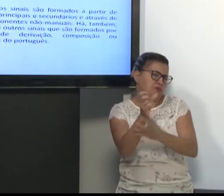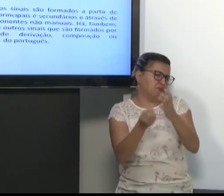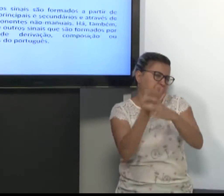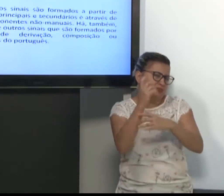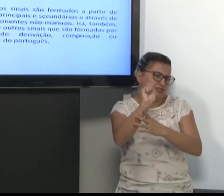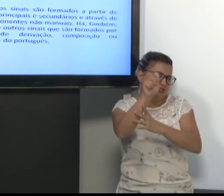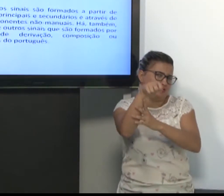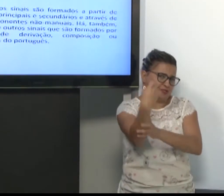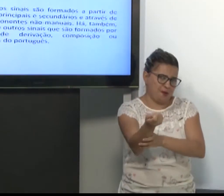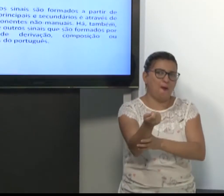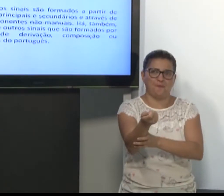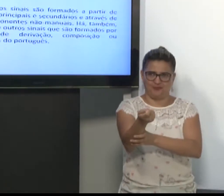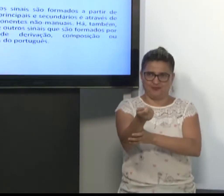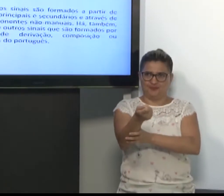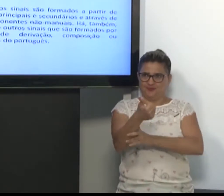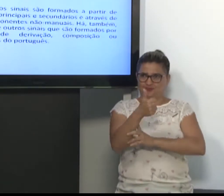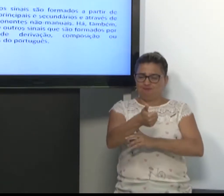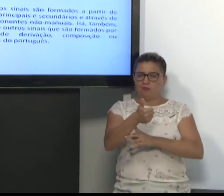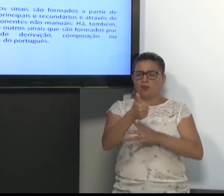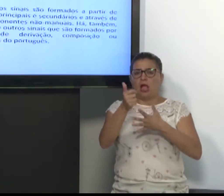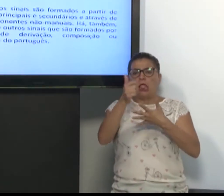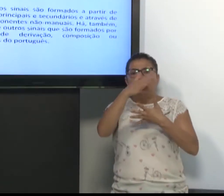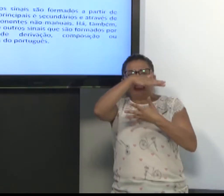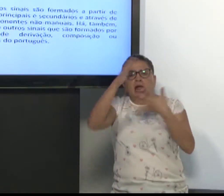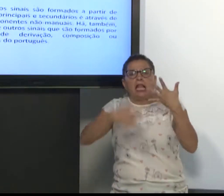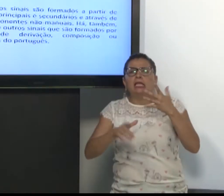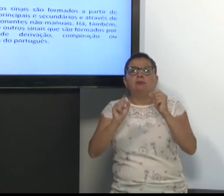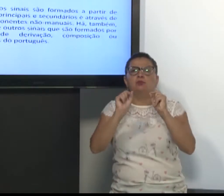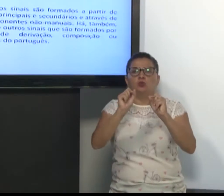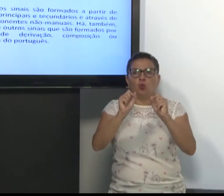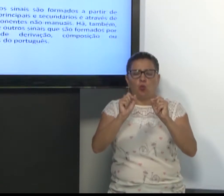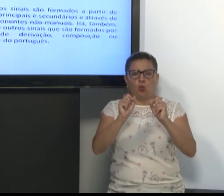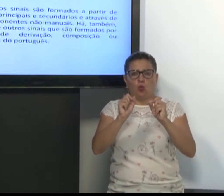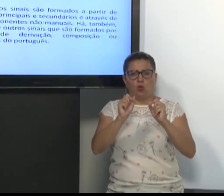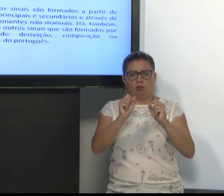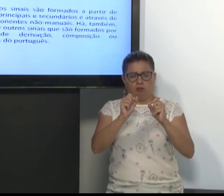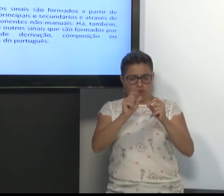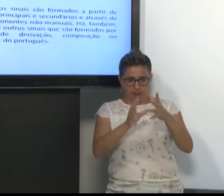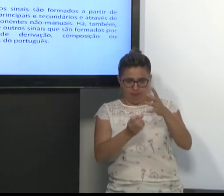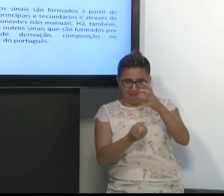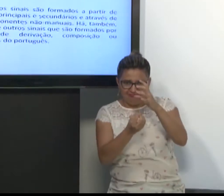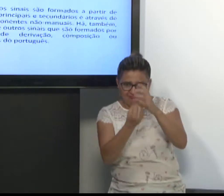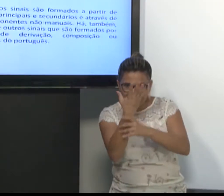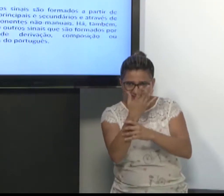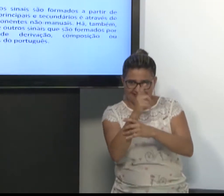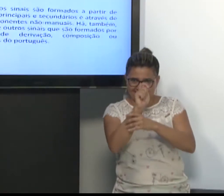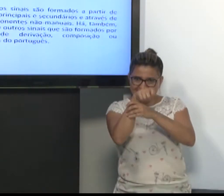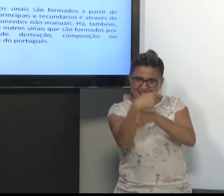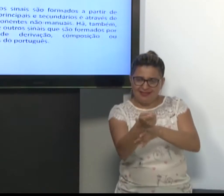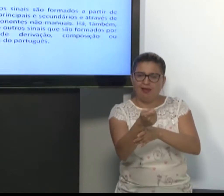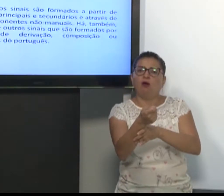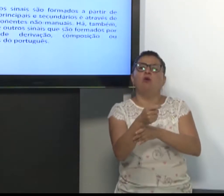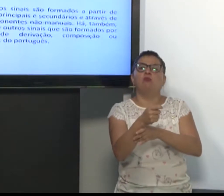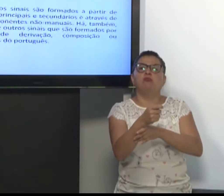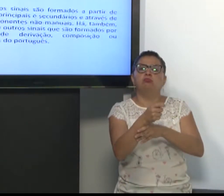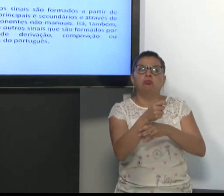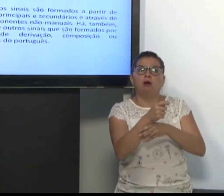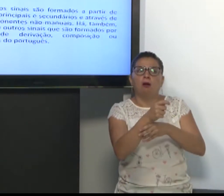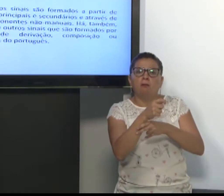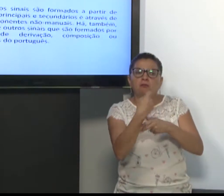Então, eu vou explicar para vocês uma palavra. E vocês vão ver o sinal. Na Libras, como acontece. Para criar